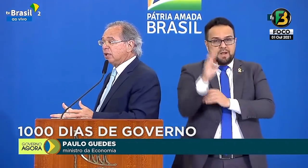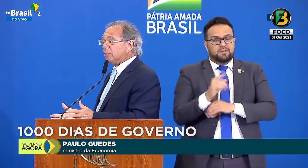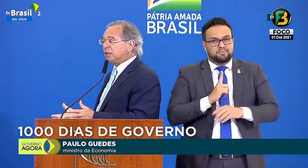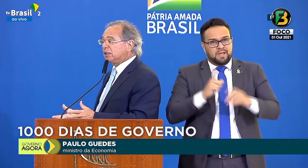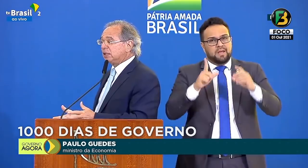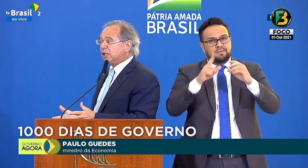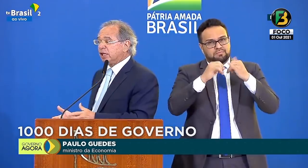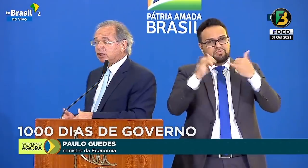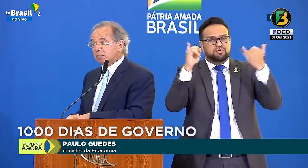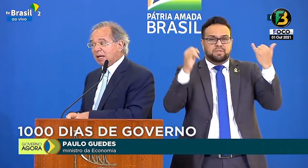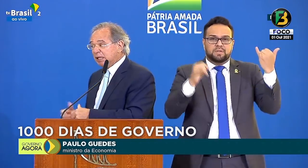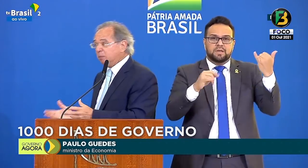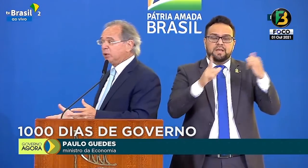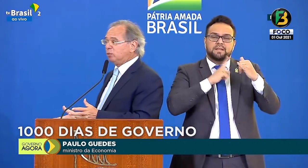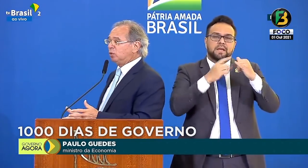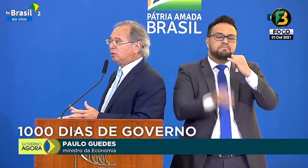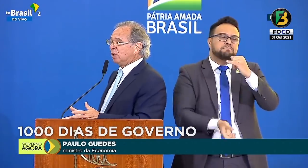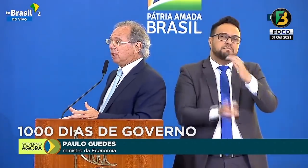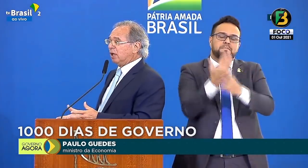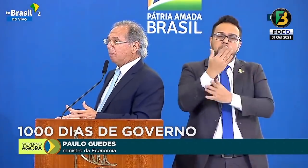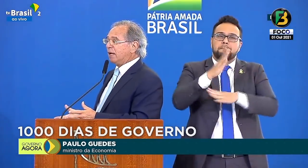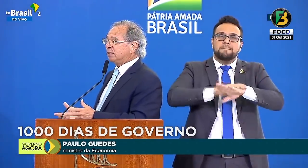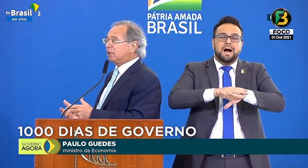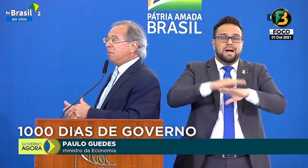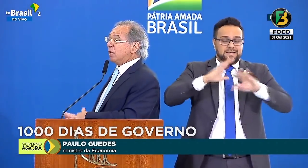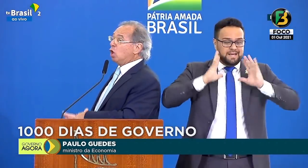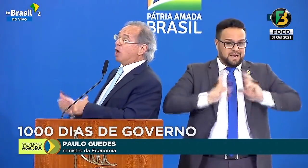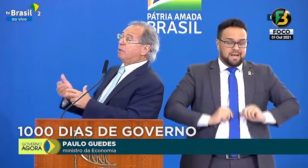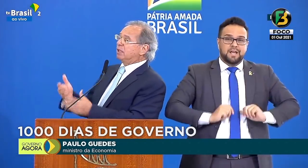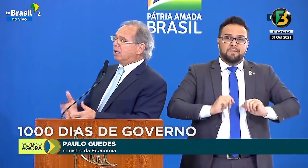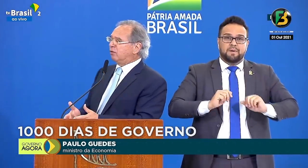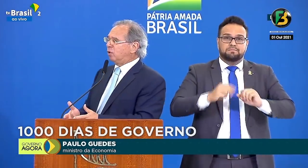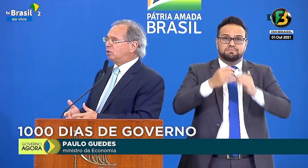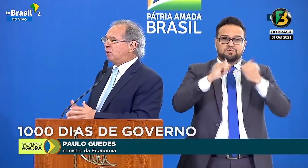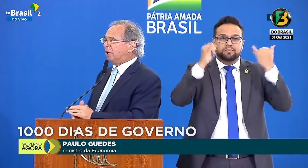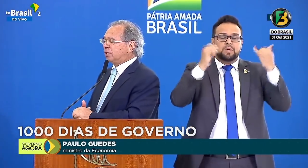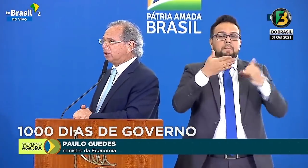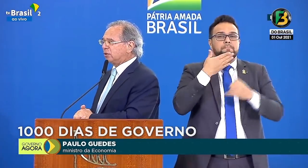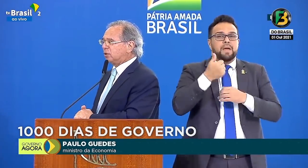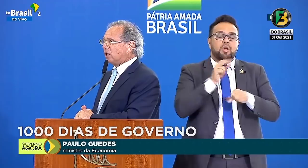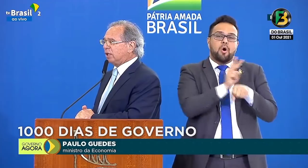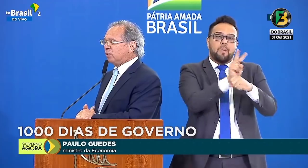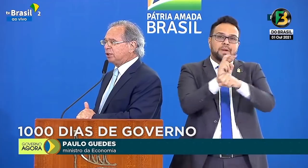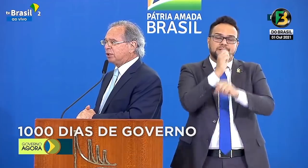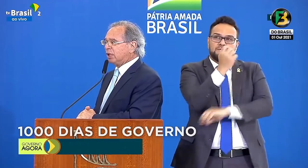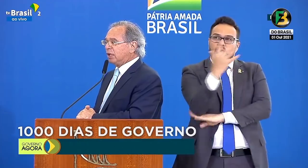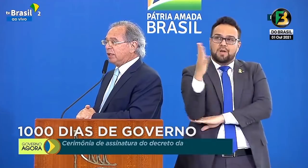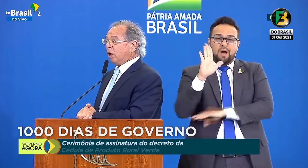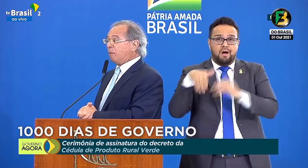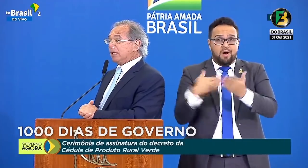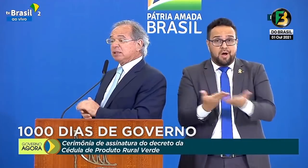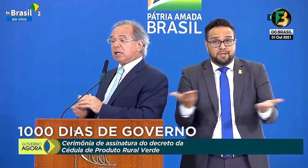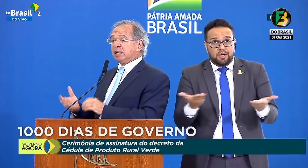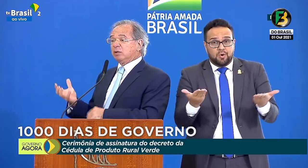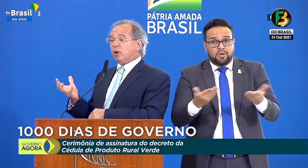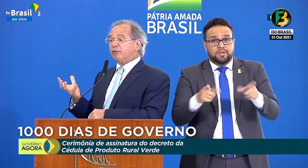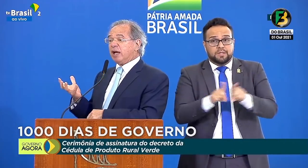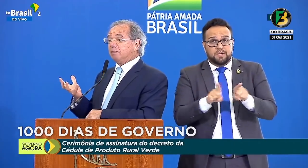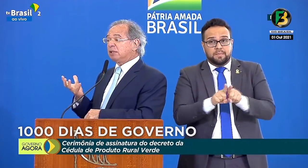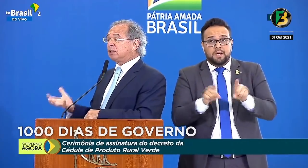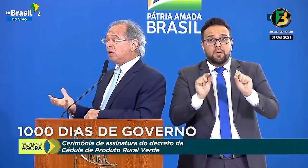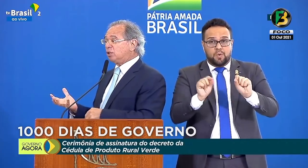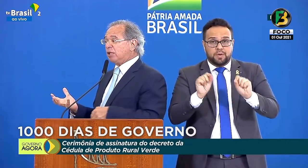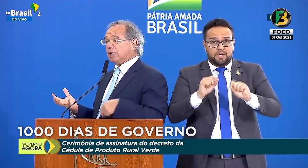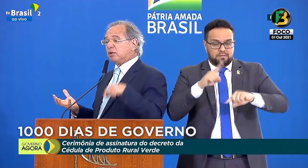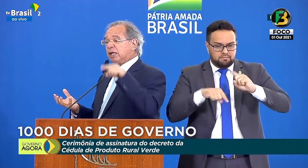energia, a matriz energética mais limpa do mundo. É o país que melhor preservou o seu ambiente natural até hoje. E é o país que está criando